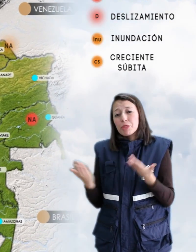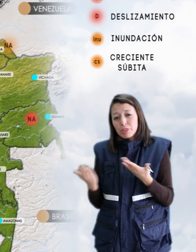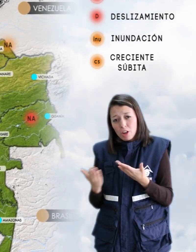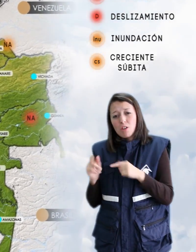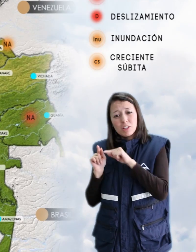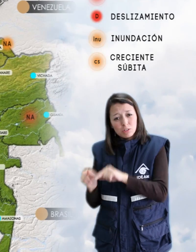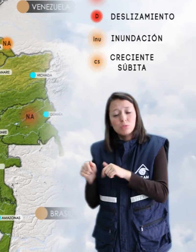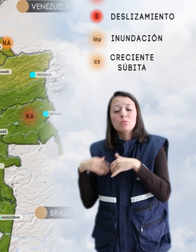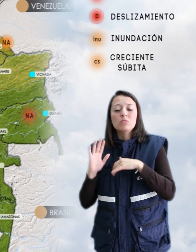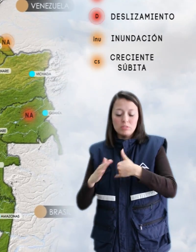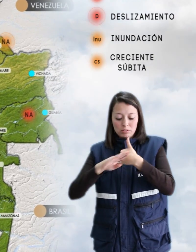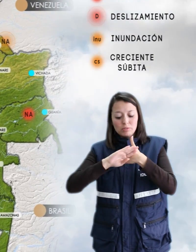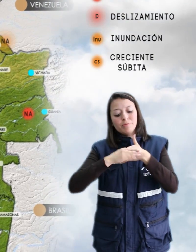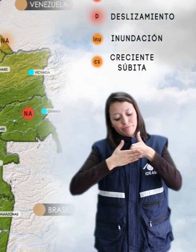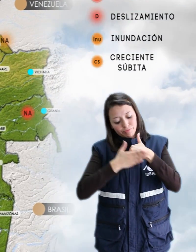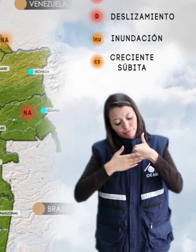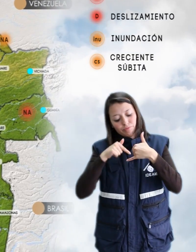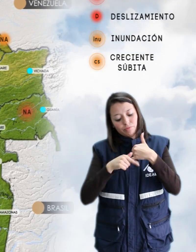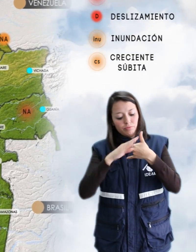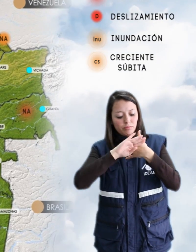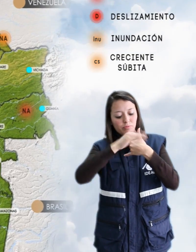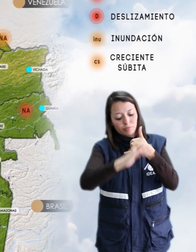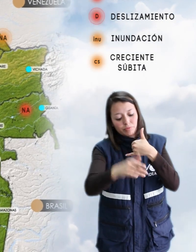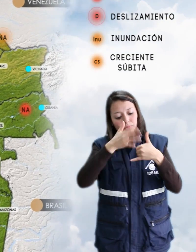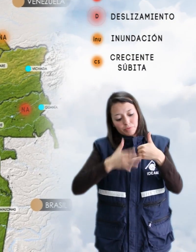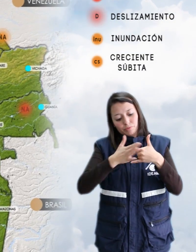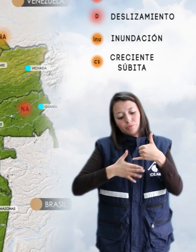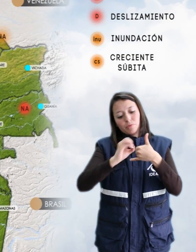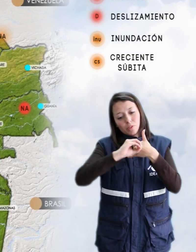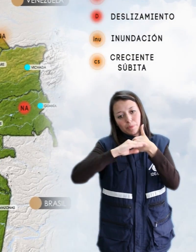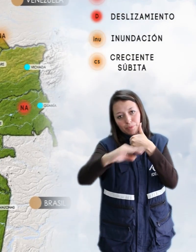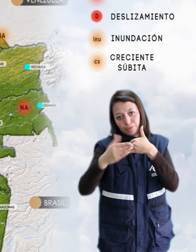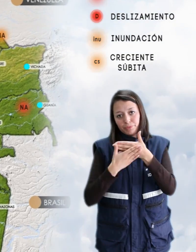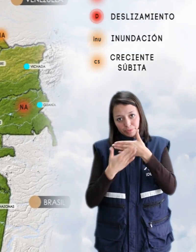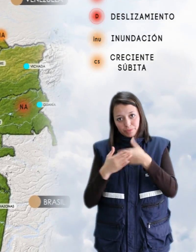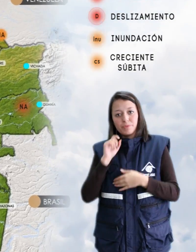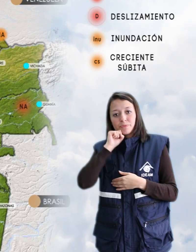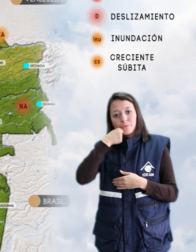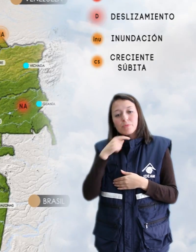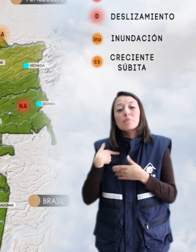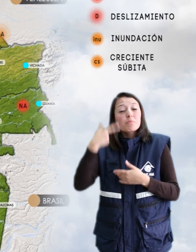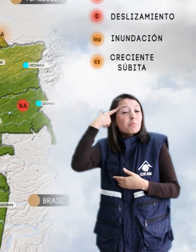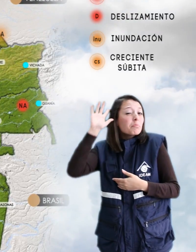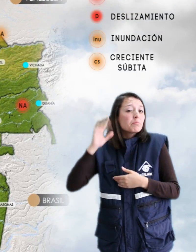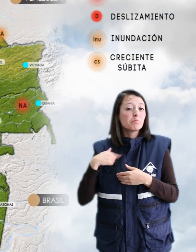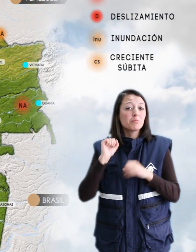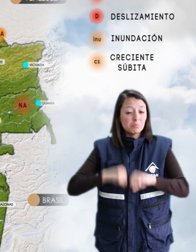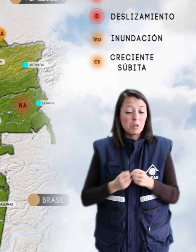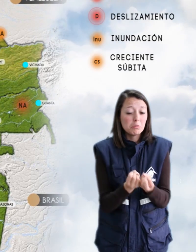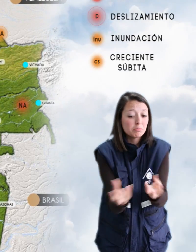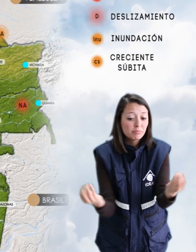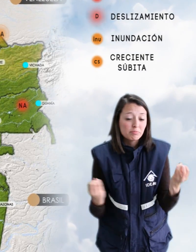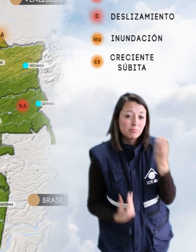localizados en las regiones Amazonía, Andina, Pacífica y Orinoquía y alerta naranja por probabilidad moderada de